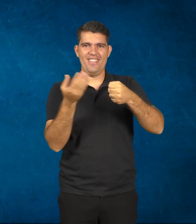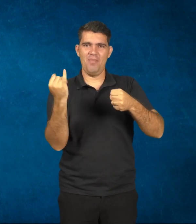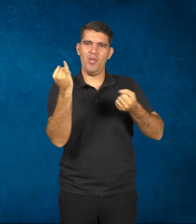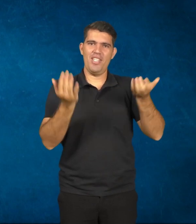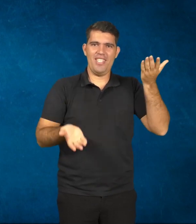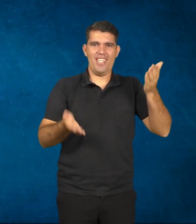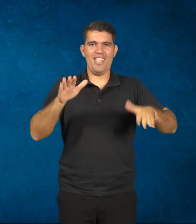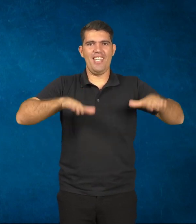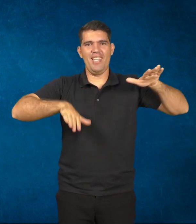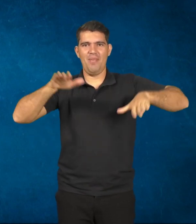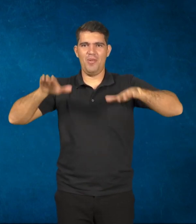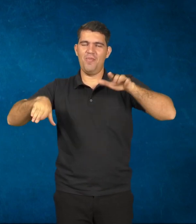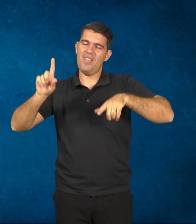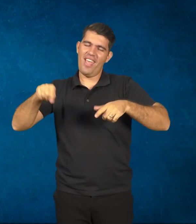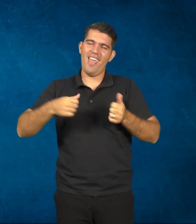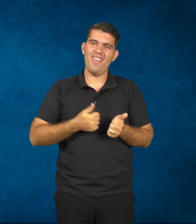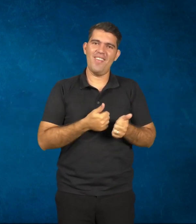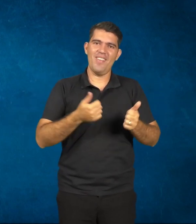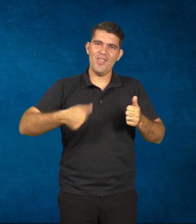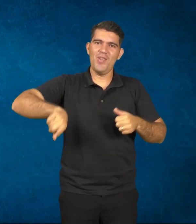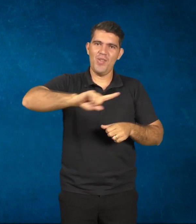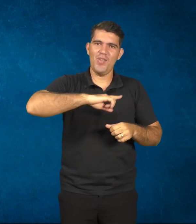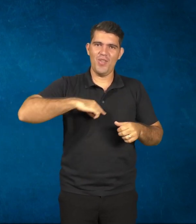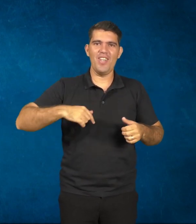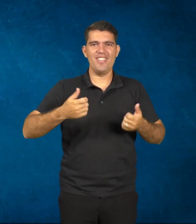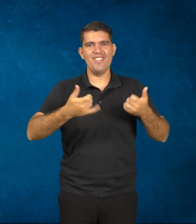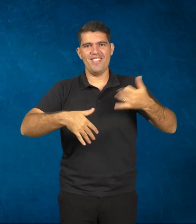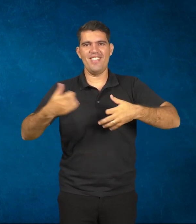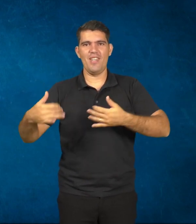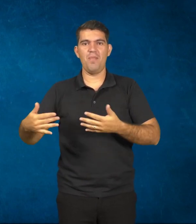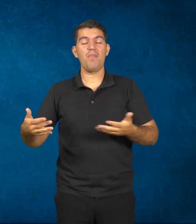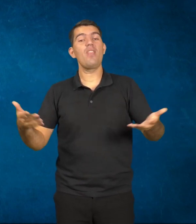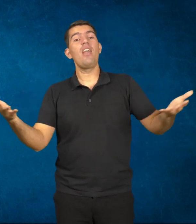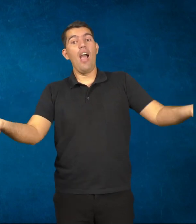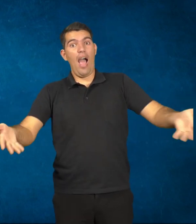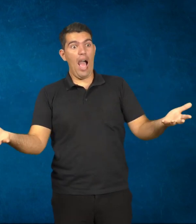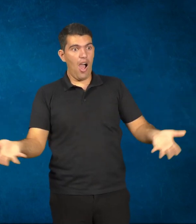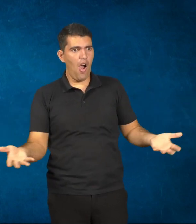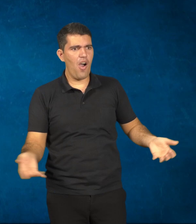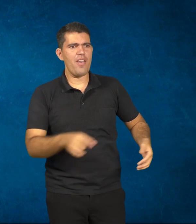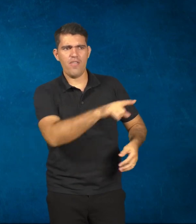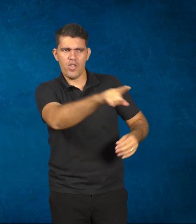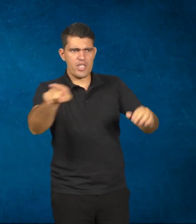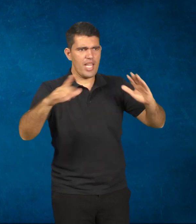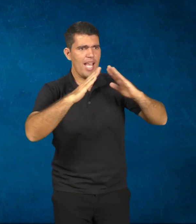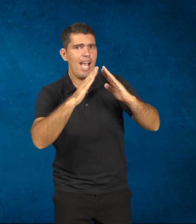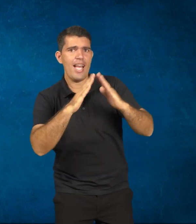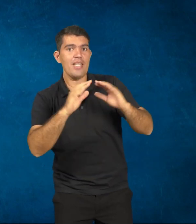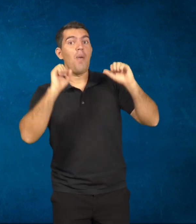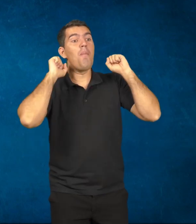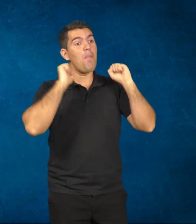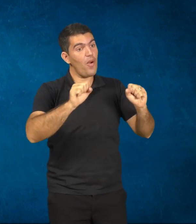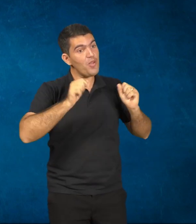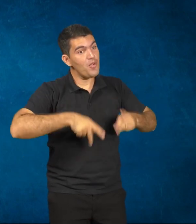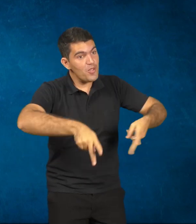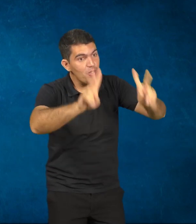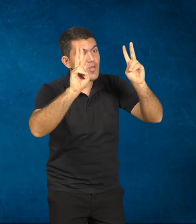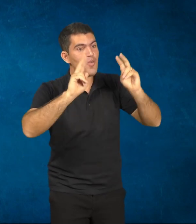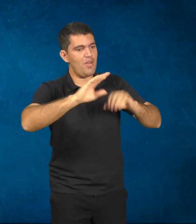aí que a gente vai caminhando. Participação dos nossos telespectadores. Você que está em casa, pode continuar contribuindo aqui para o Sala Debate. Arroba Canal Futura